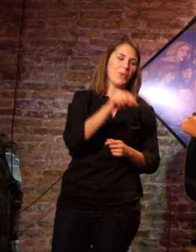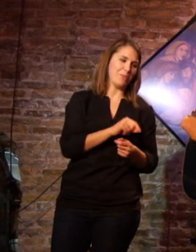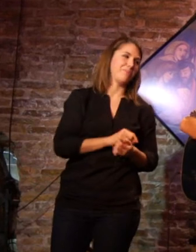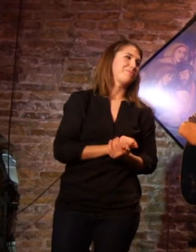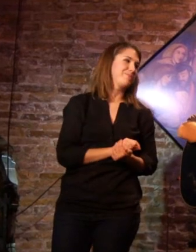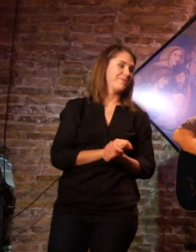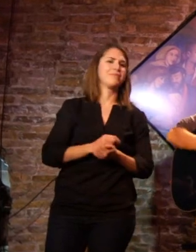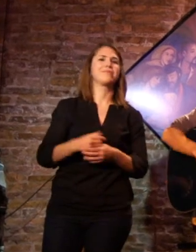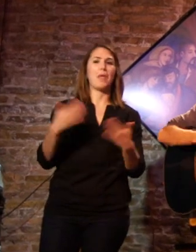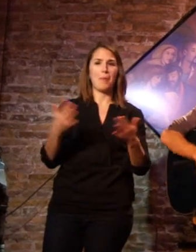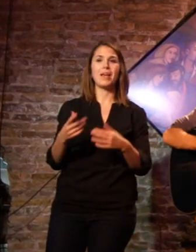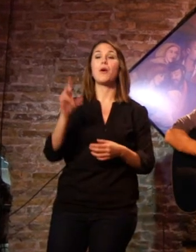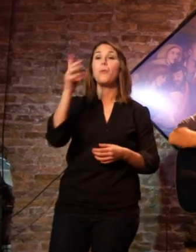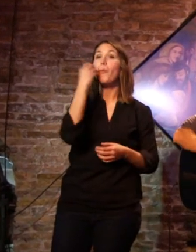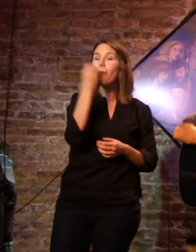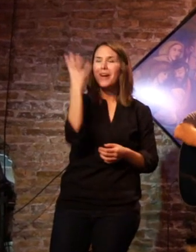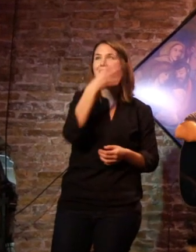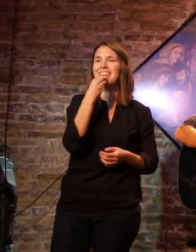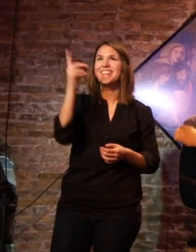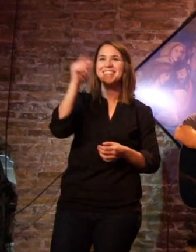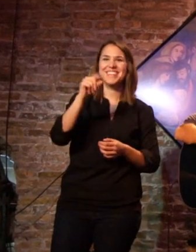¡Vamos! Bueno, bonito y barato.